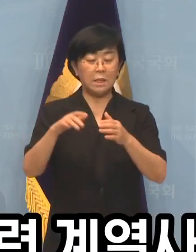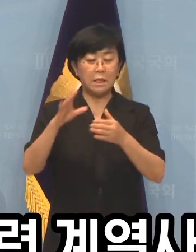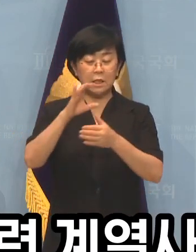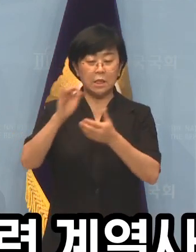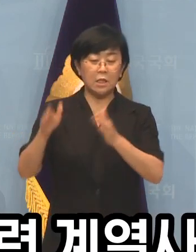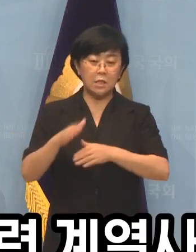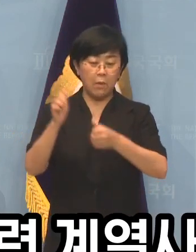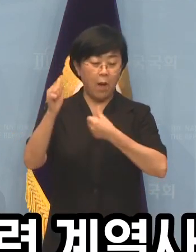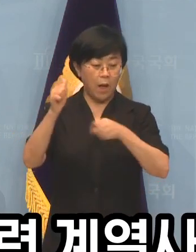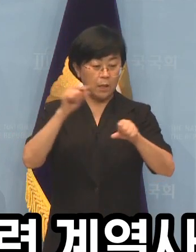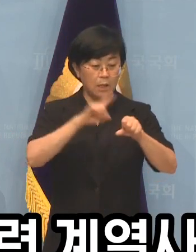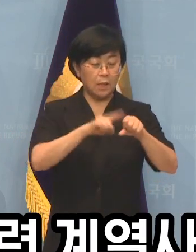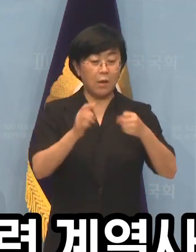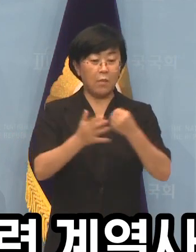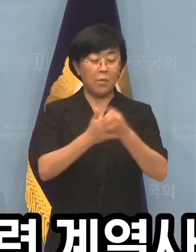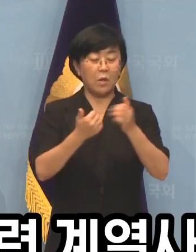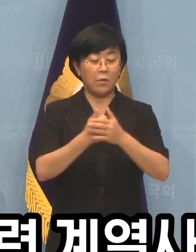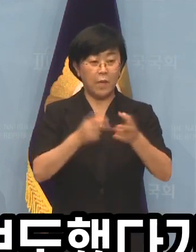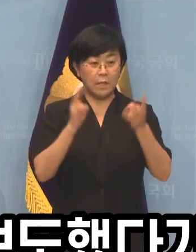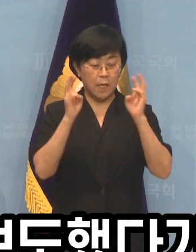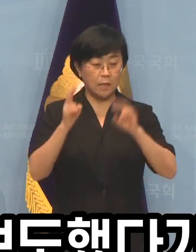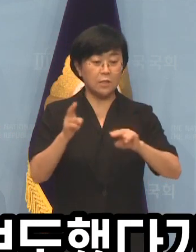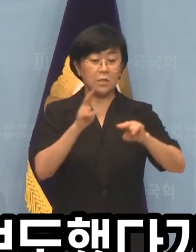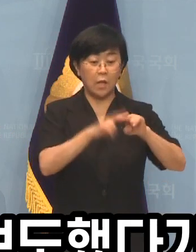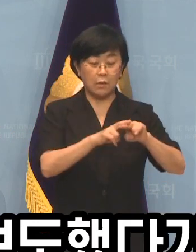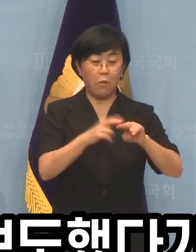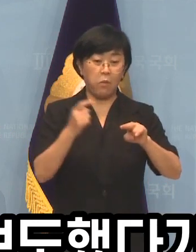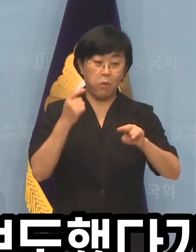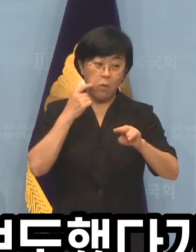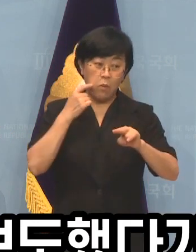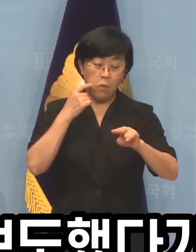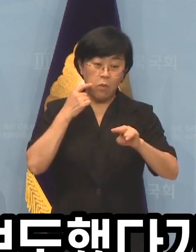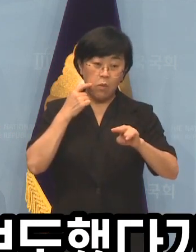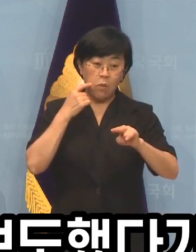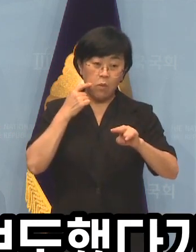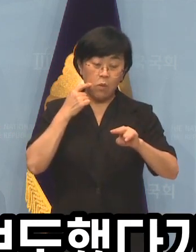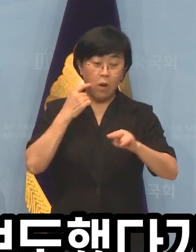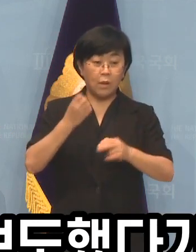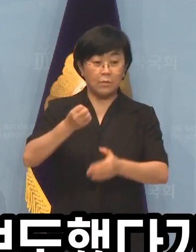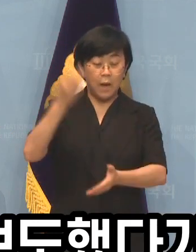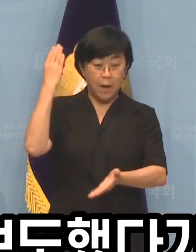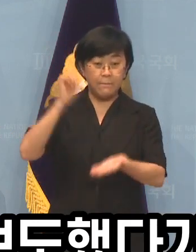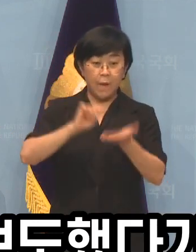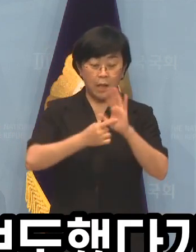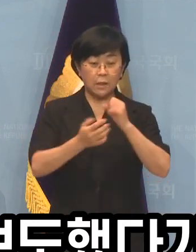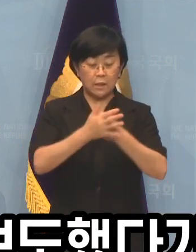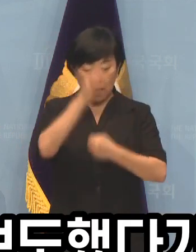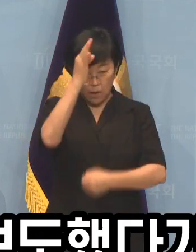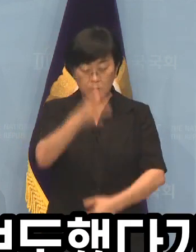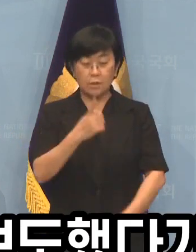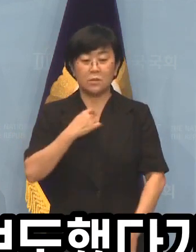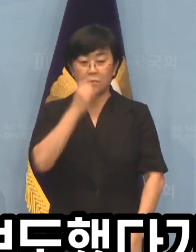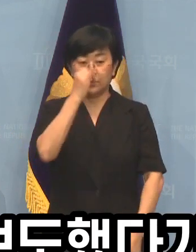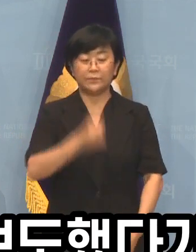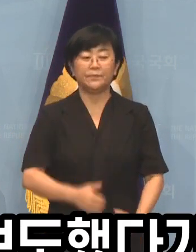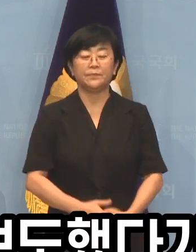사업 관련 계열사에 취직해 있었다는 허위 사실을 보도했다가 사과한 바 있습니다.